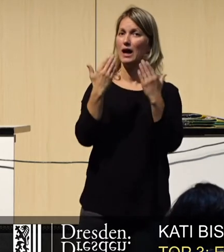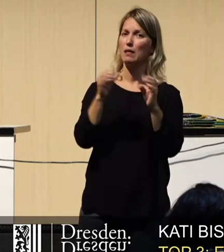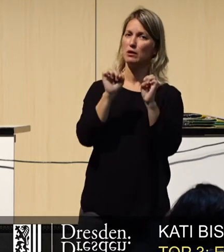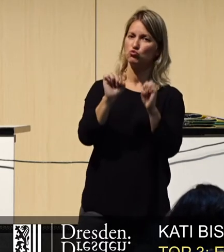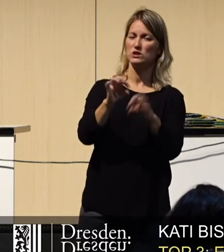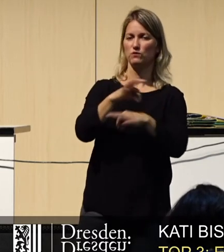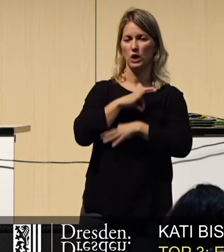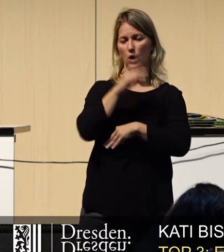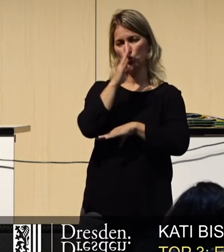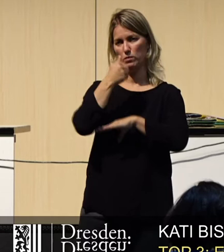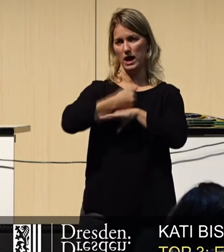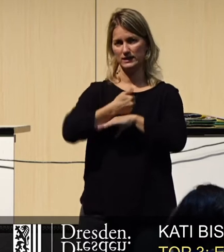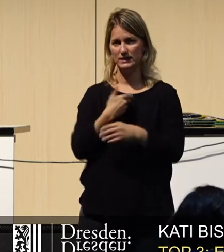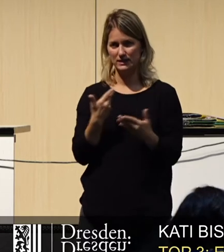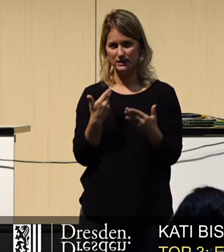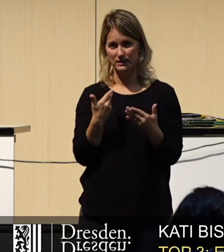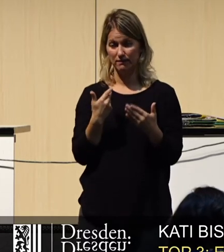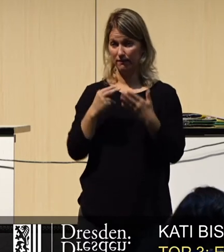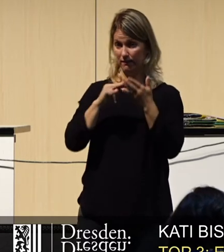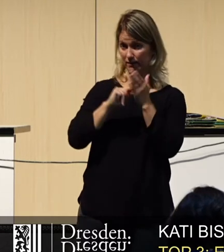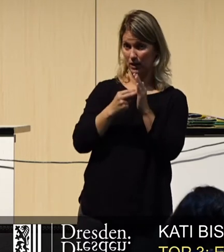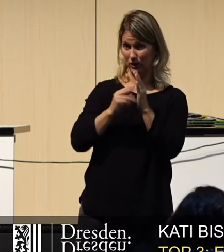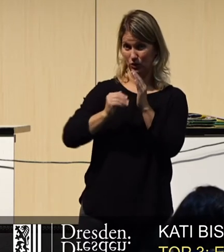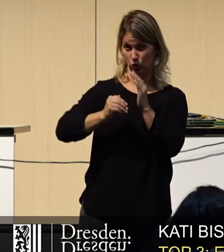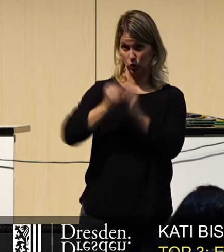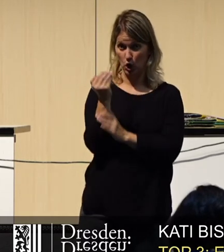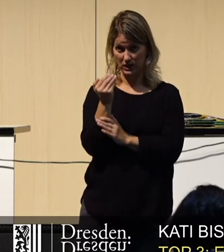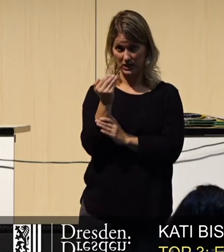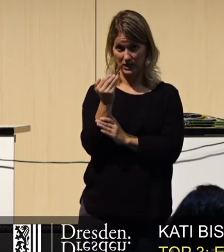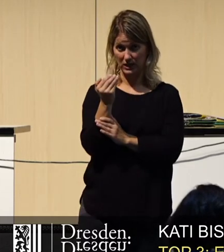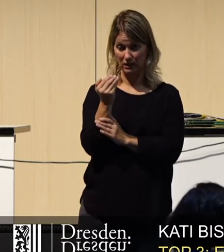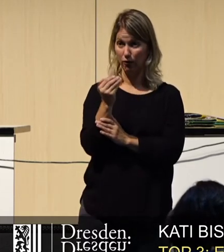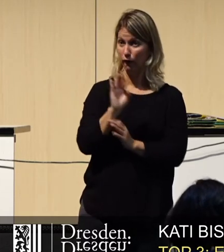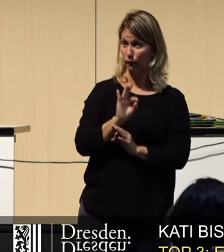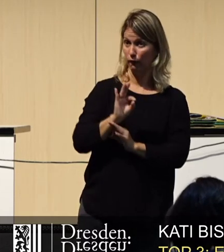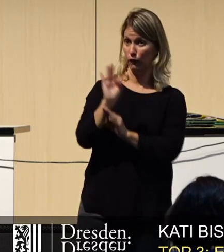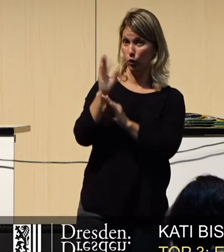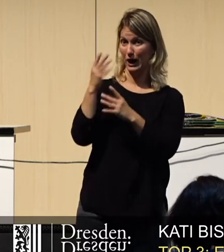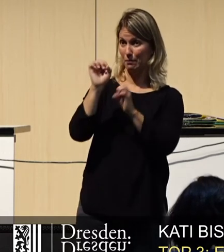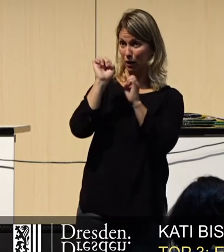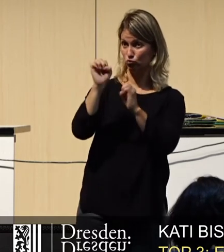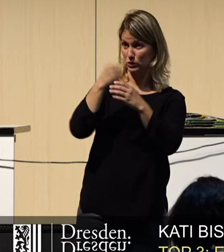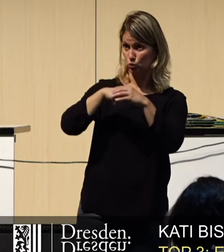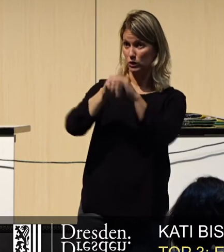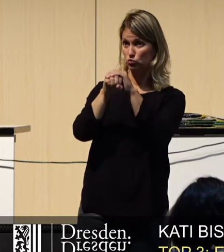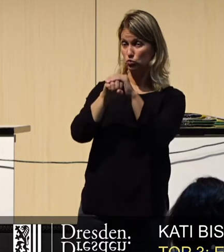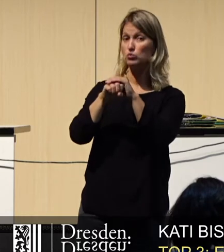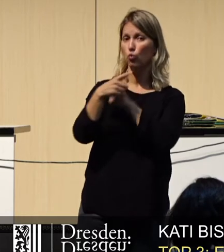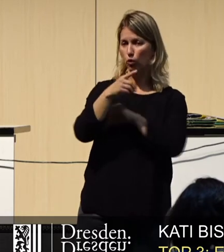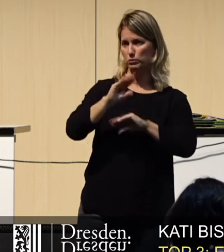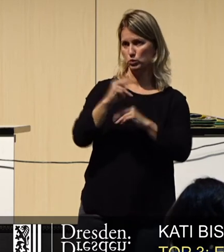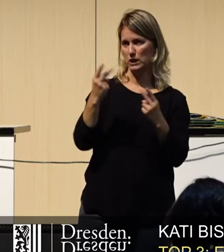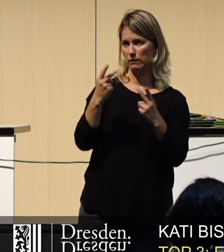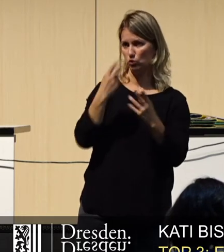oberste Priorität und wenn neue Technologien dem Klimaschutz dienen, begrüßen wir deren Nutzung. Und